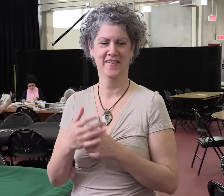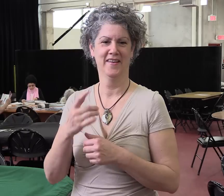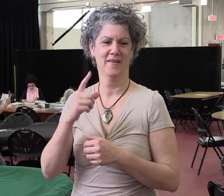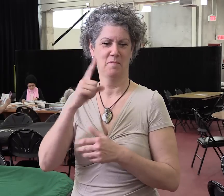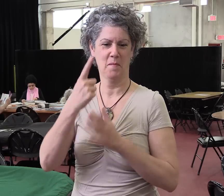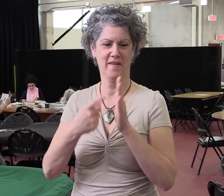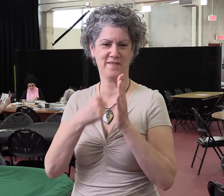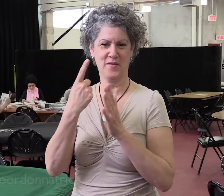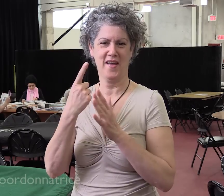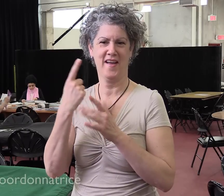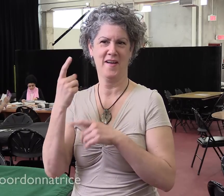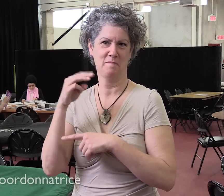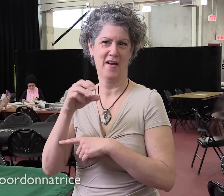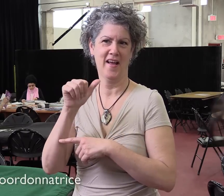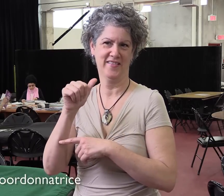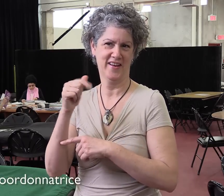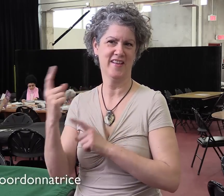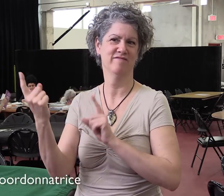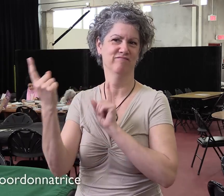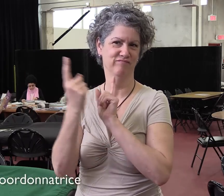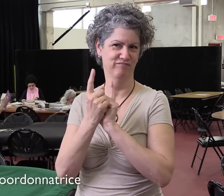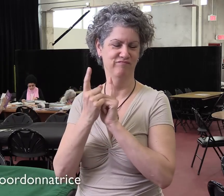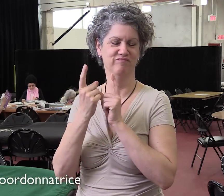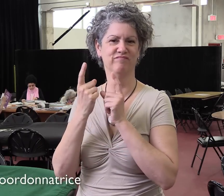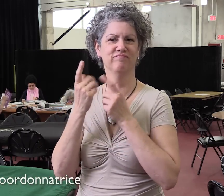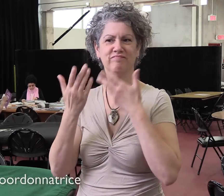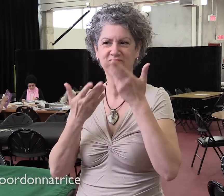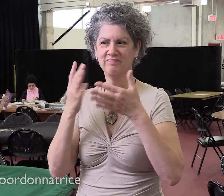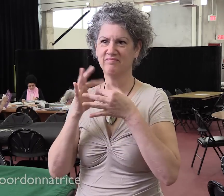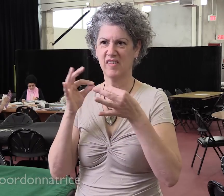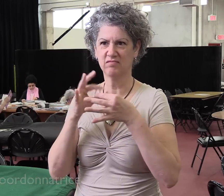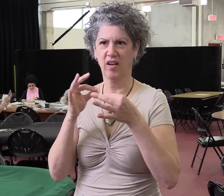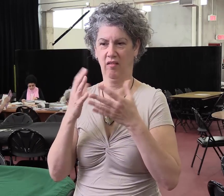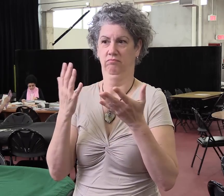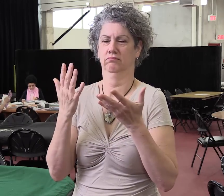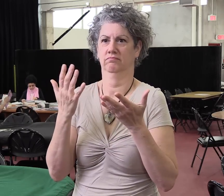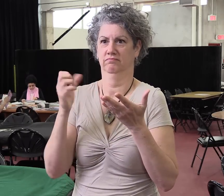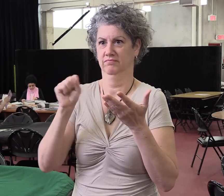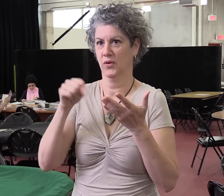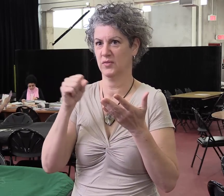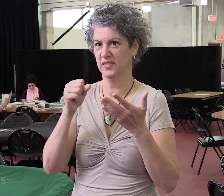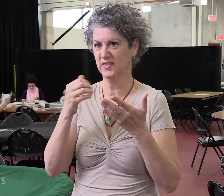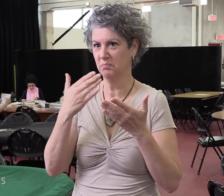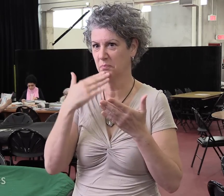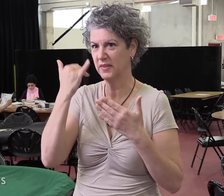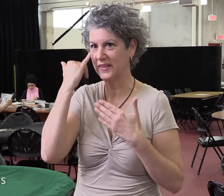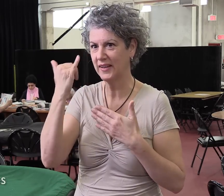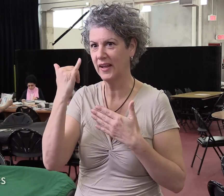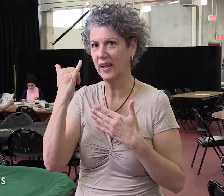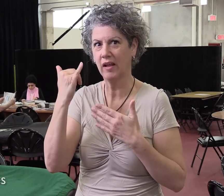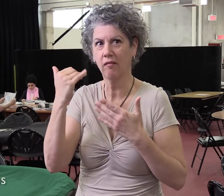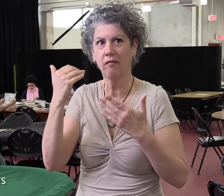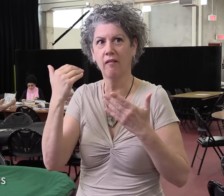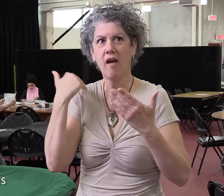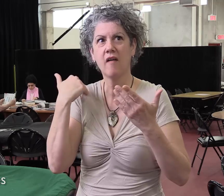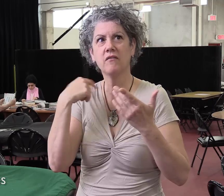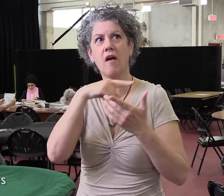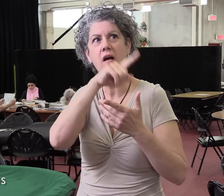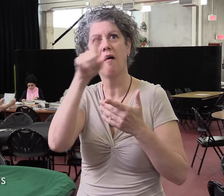En fait, la première fois que Marc-André est venu me rencontrer pour me parler du service, j'ai trouvé que l'idée était excellente parce que, bon,